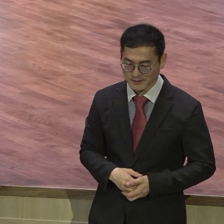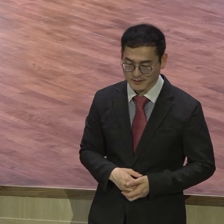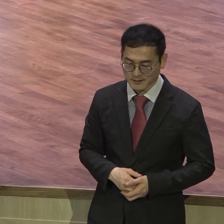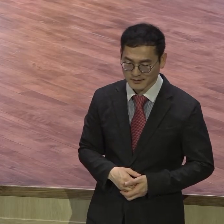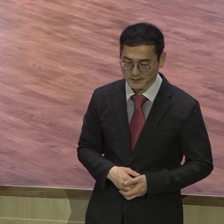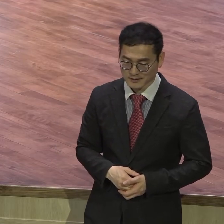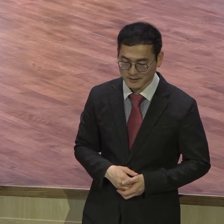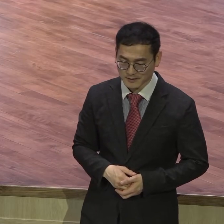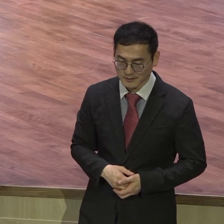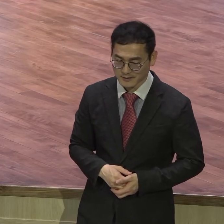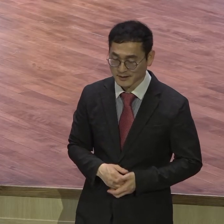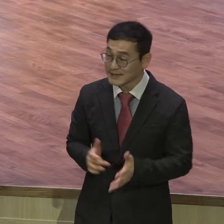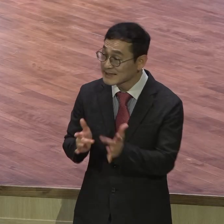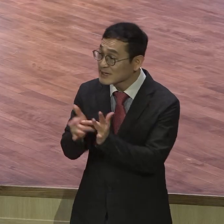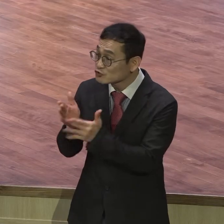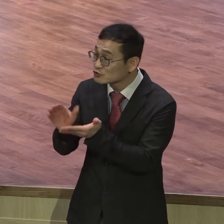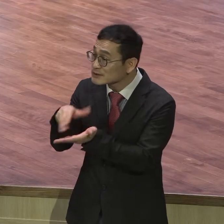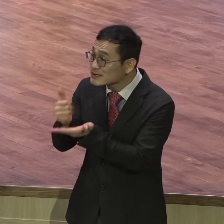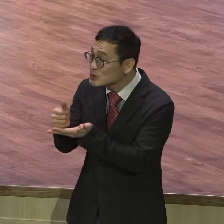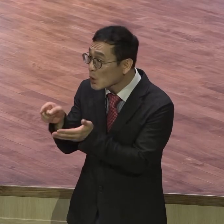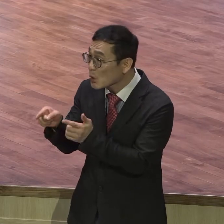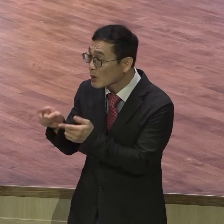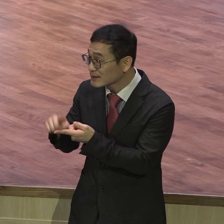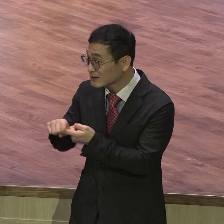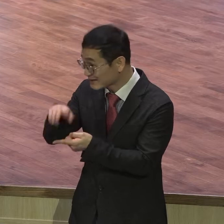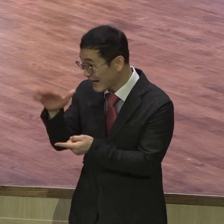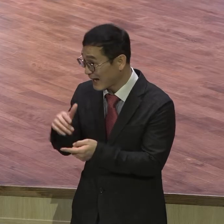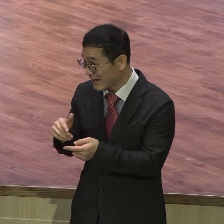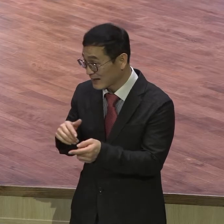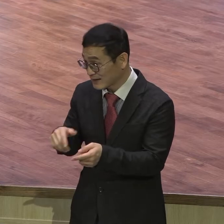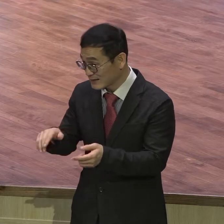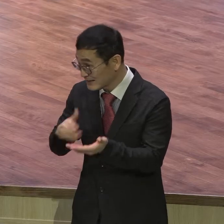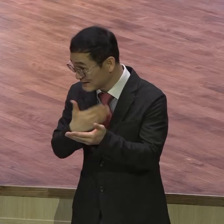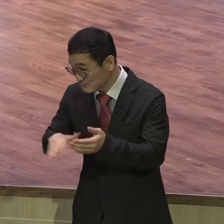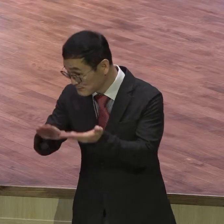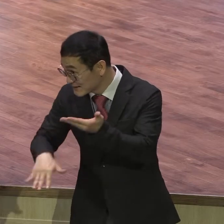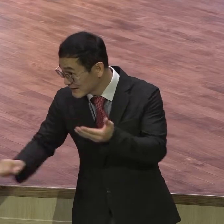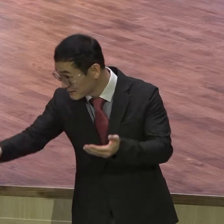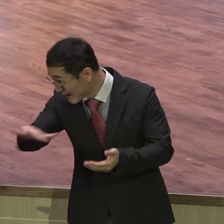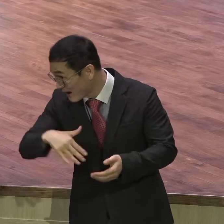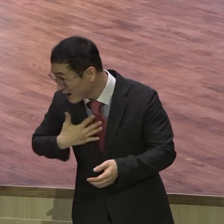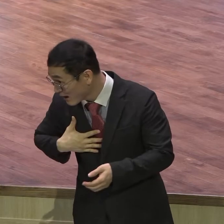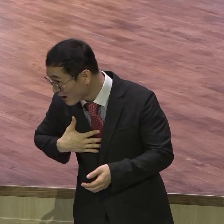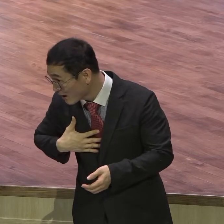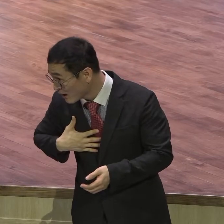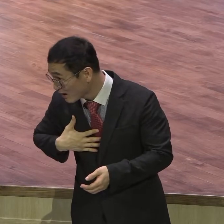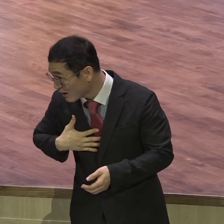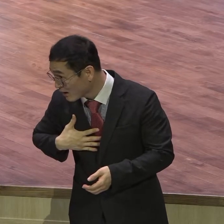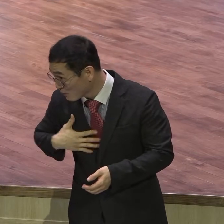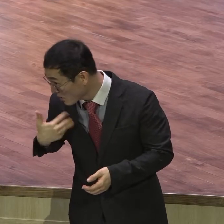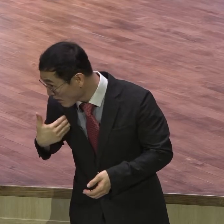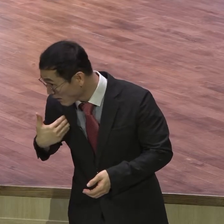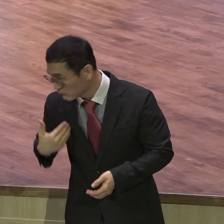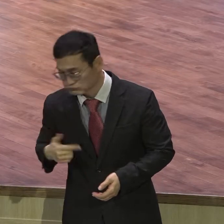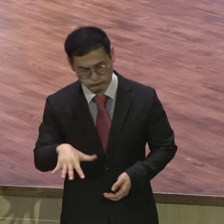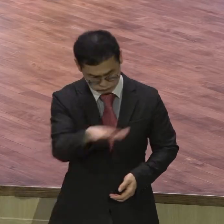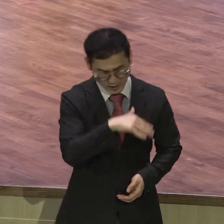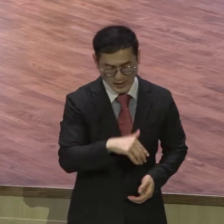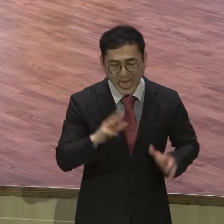설명을 줬습니다 훈련 받고 훈련 그래서 제자는 훈련을 받아서 제자는 어디 갔는지 그리스도를